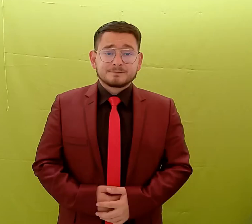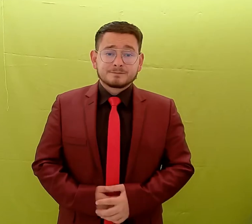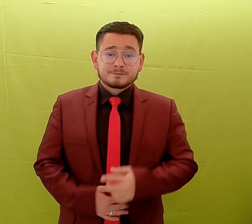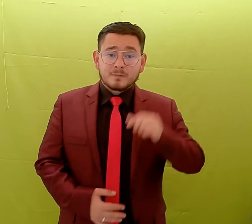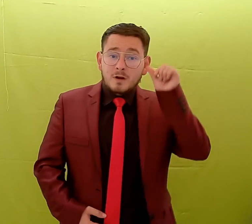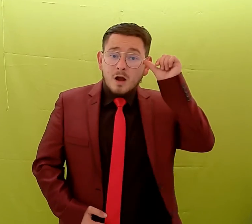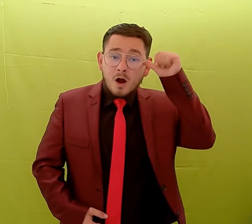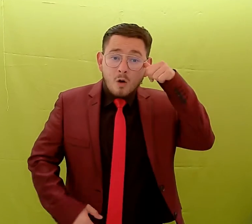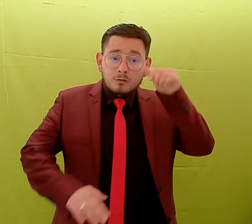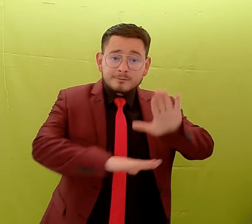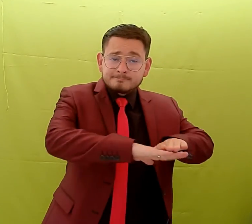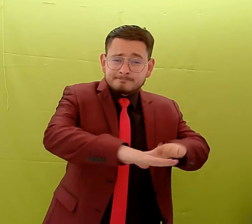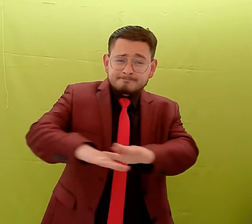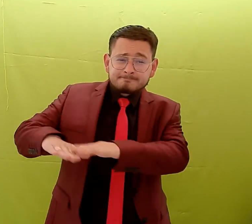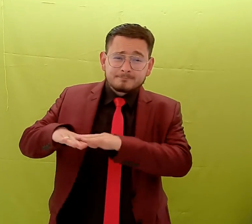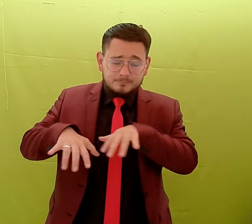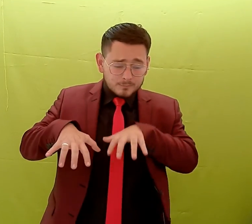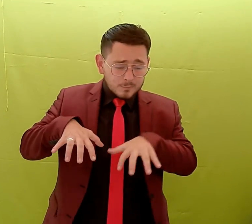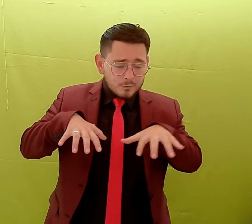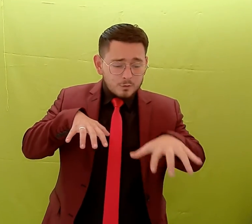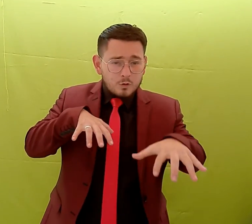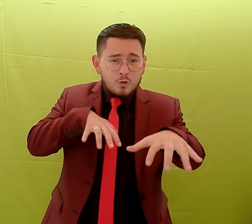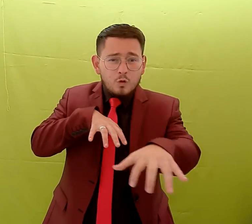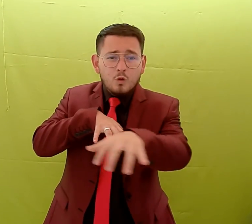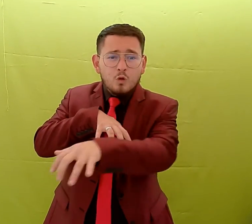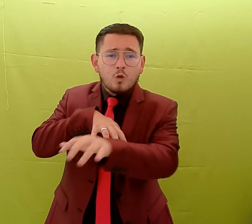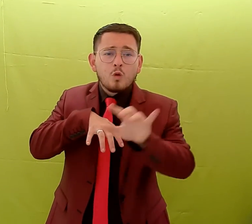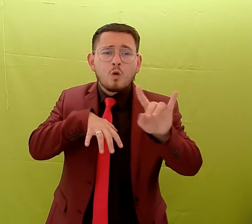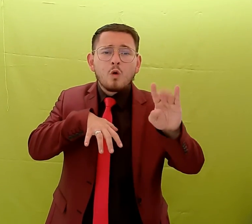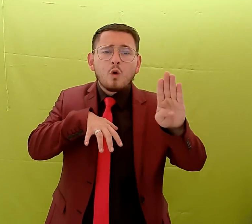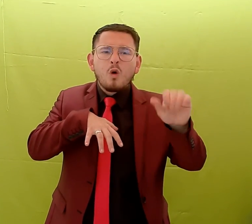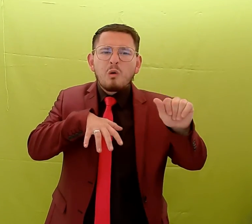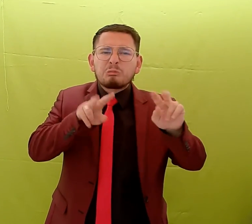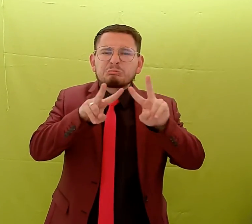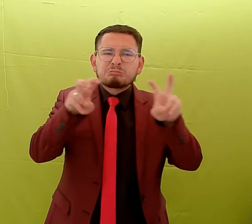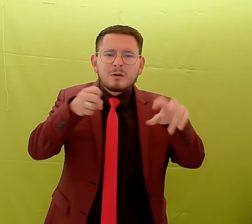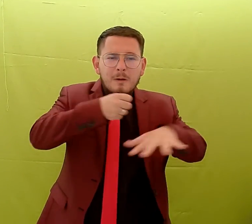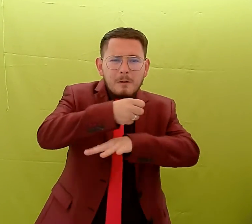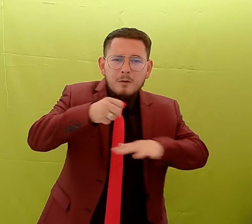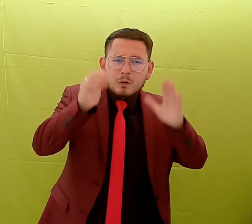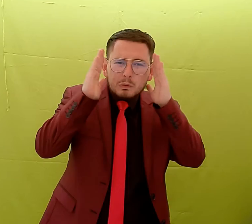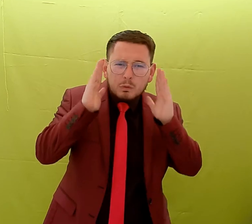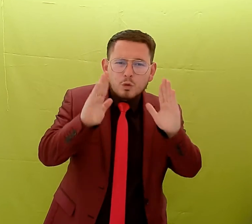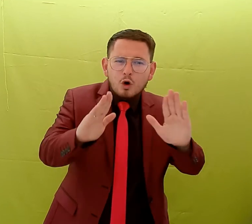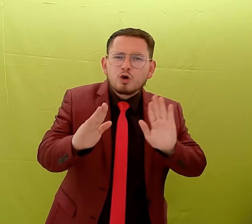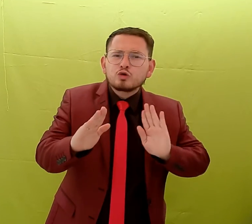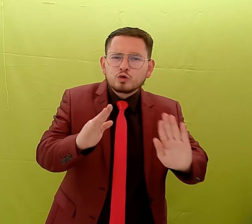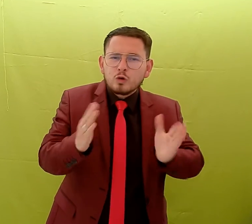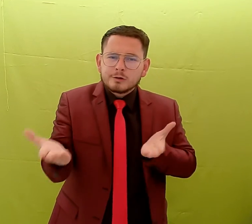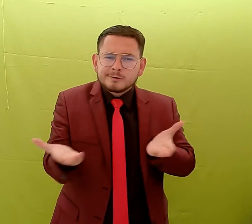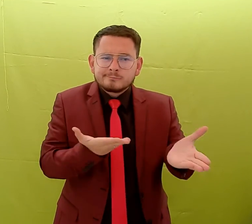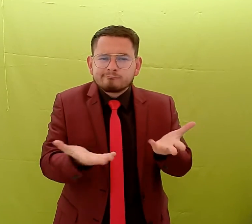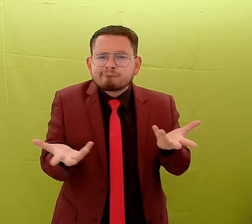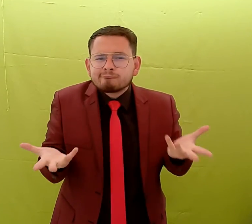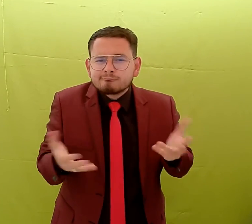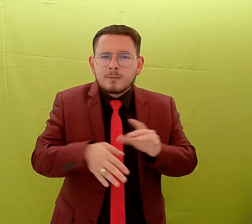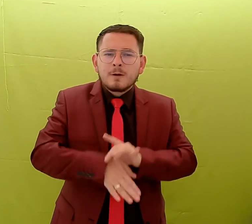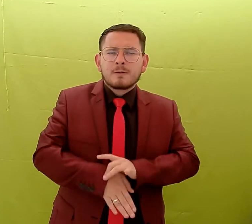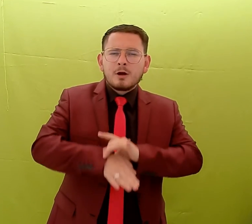UBA, o Unidad Básica de Atención, tiene servicios de medicina, tiene servicios de odontología, servicio de promoción y prevención,